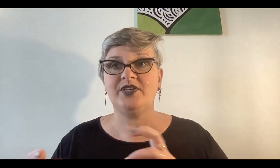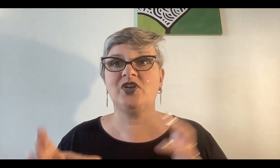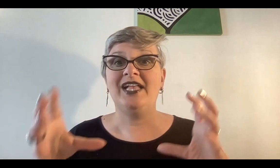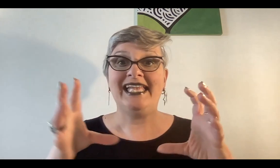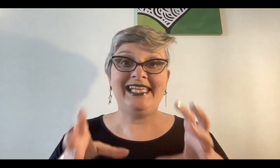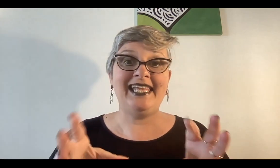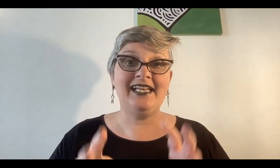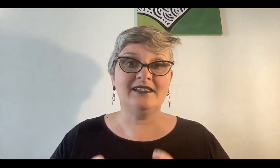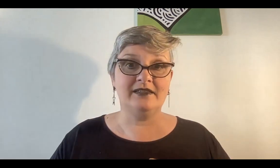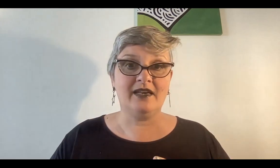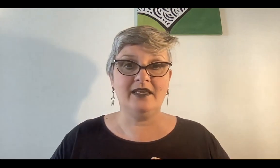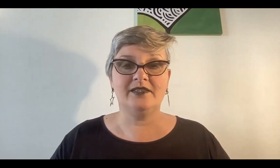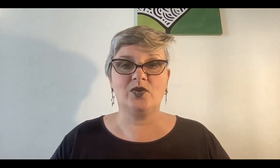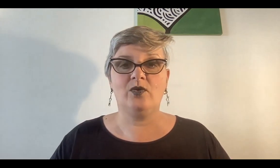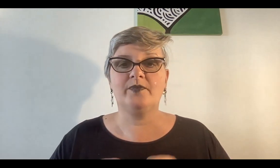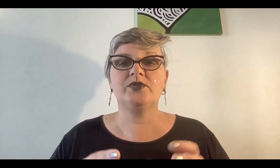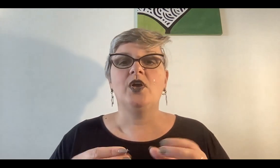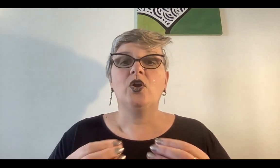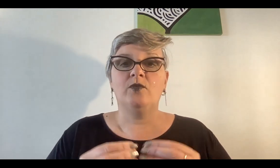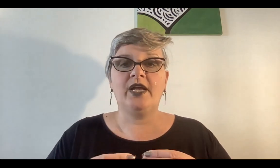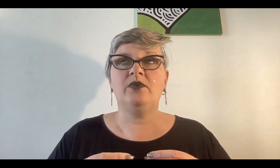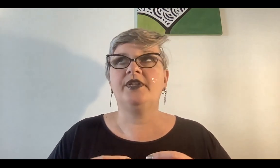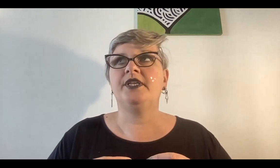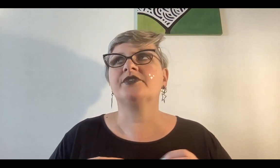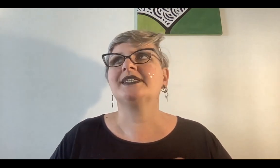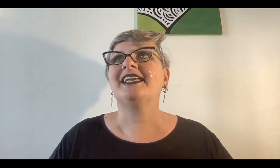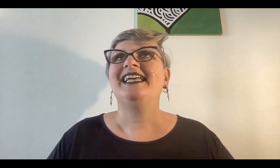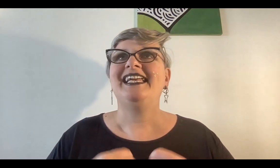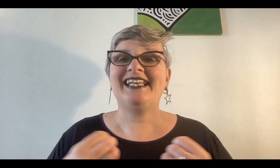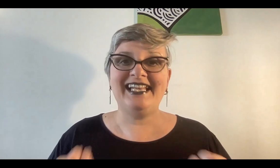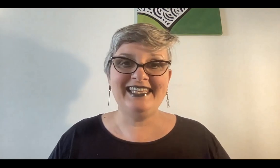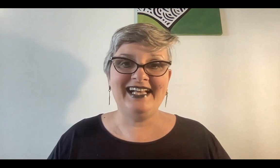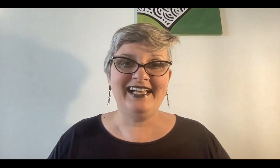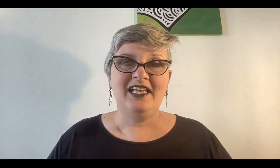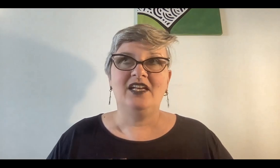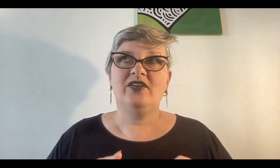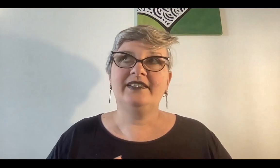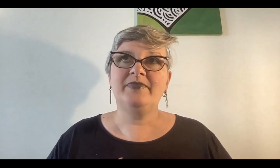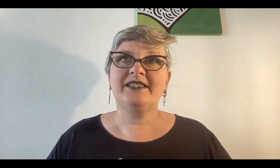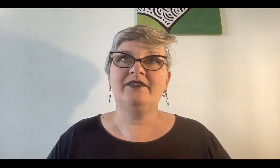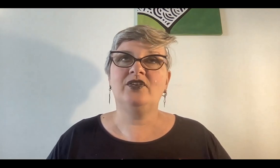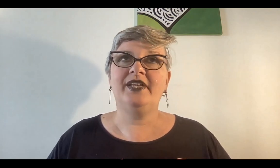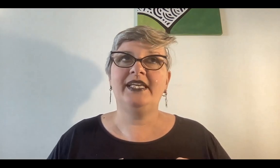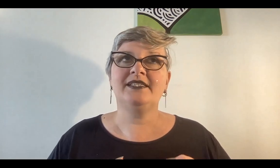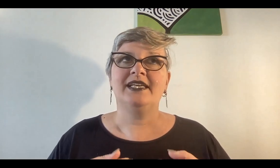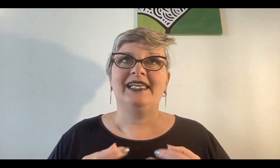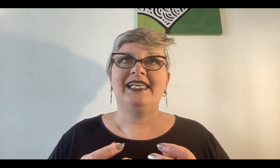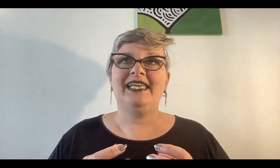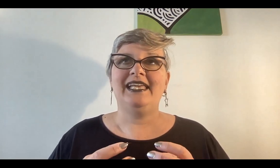proceso y leían las entrañas de esos cuerpos como oráculos de dioses. En realidad, lo que está pasando es que